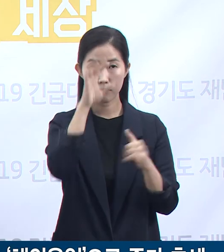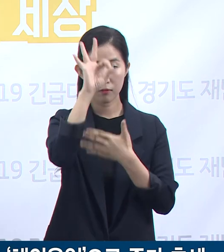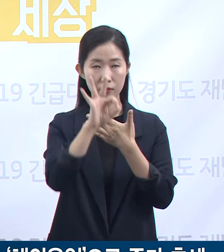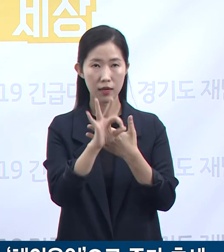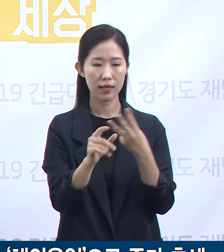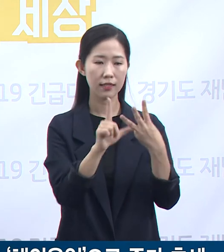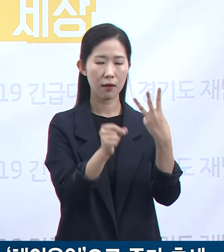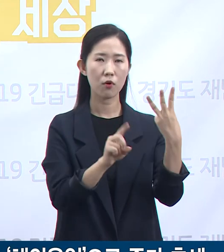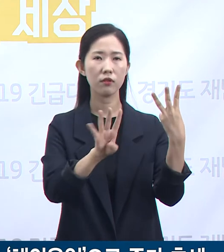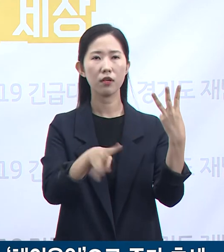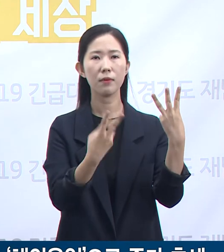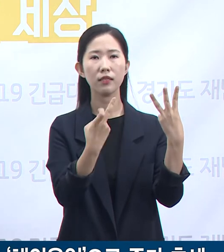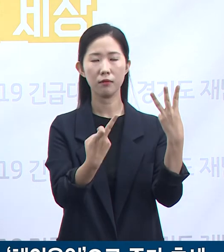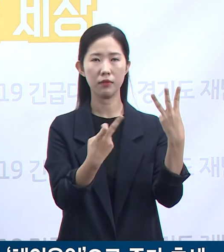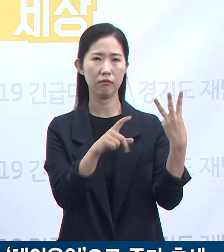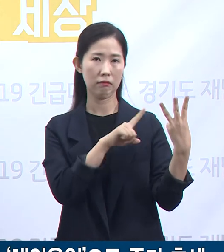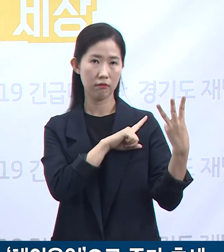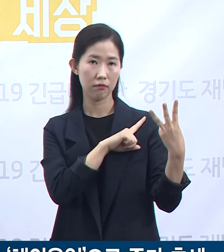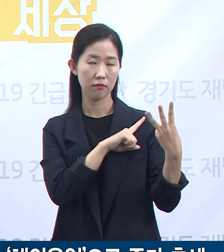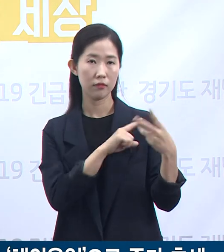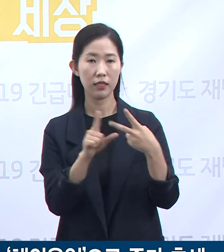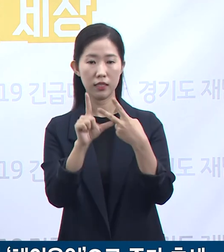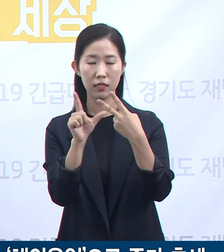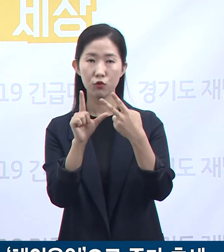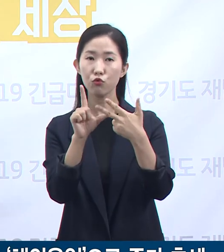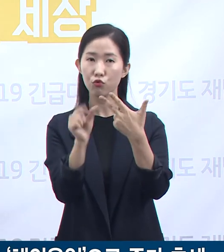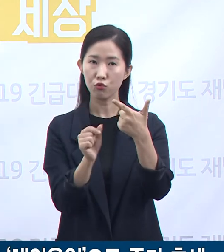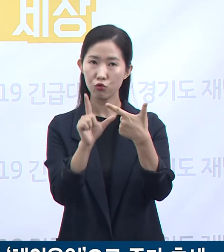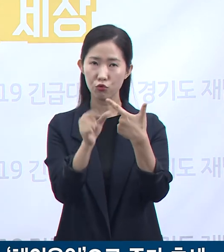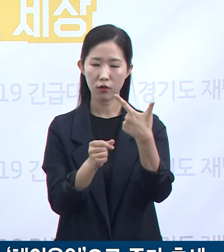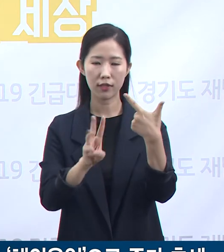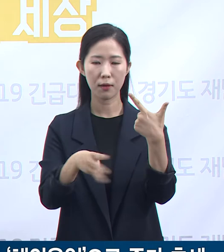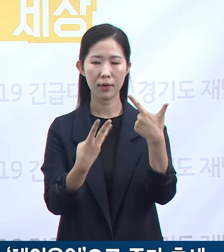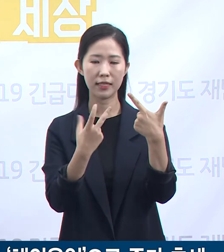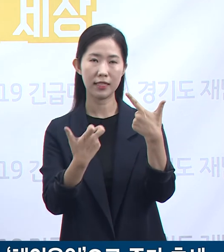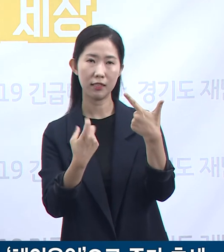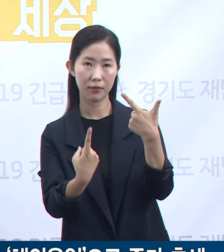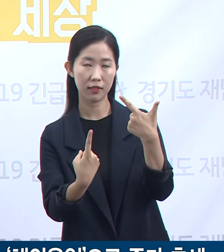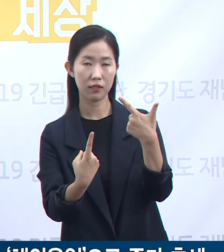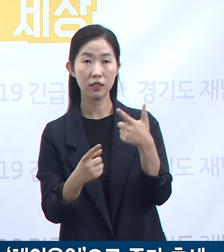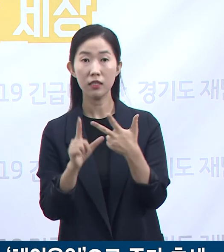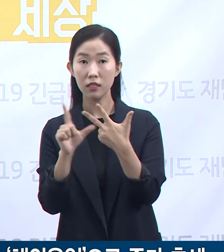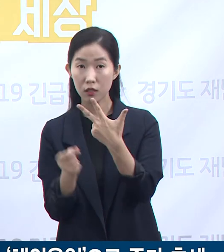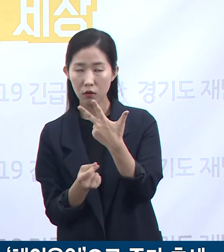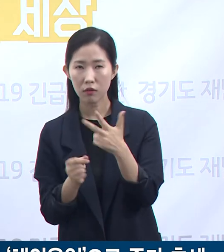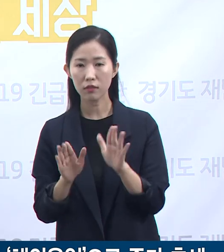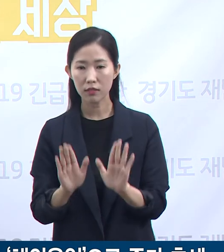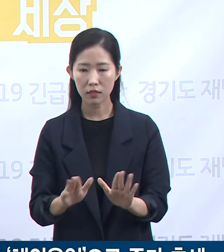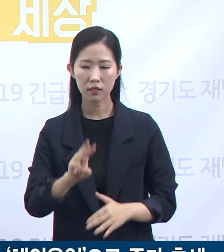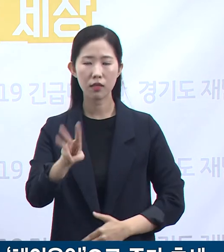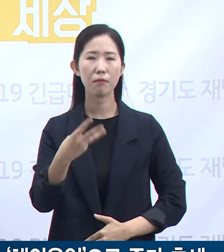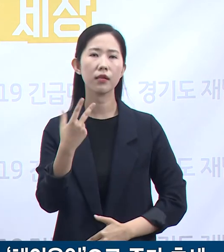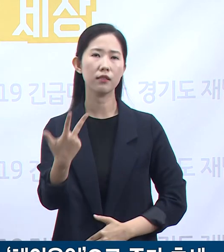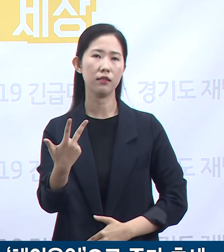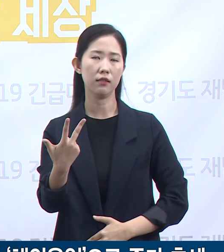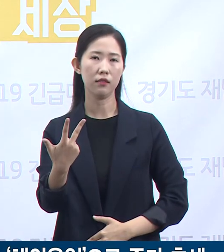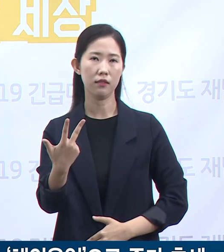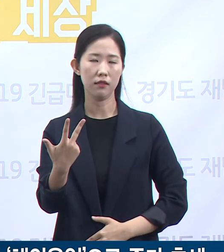412명으로 가장 많았고 그 다음 6월 371명, 7월 현재가 307명 순입니다.